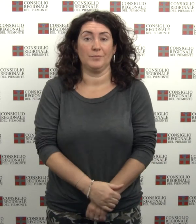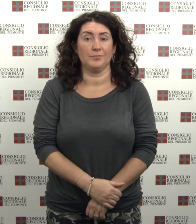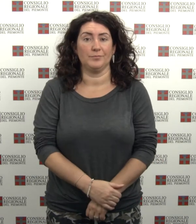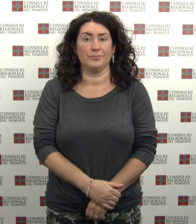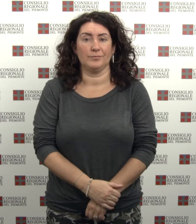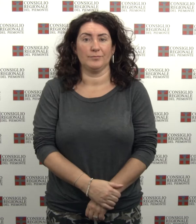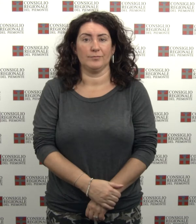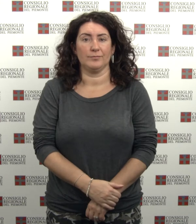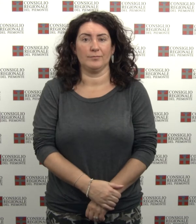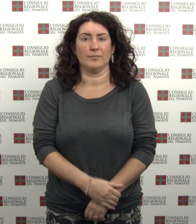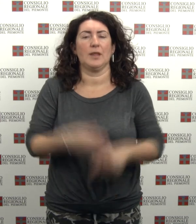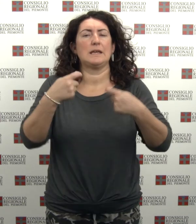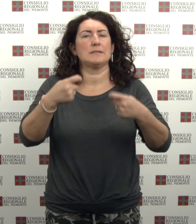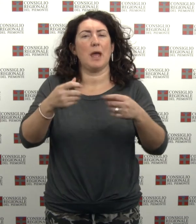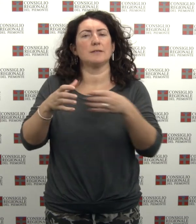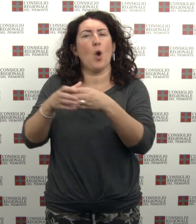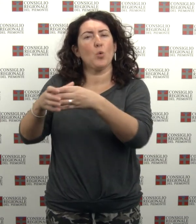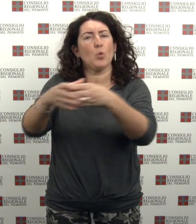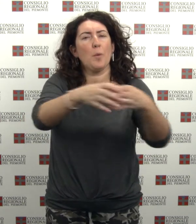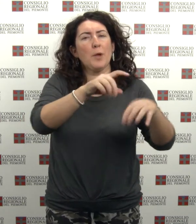Monitoraggio sulle spese dei gruppi